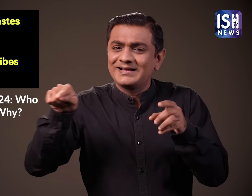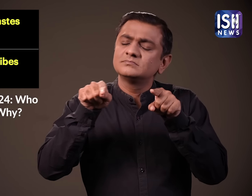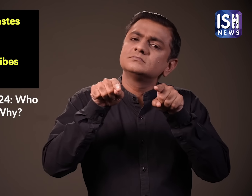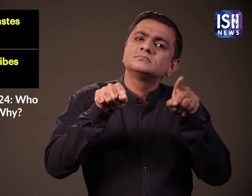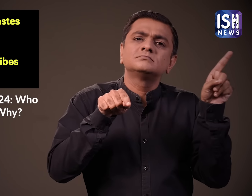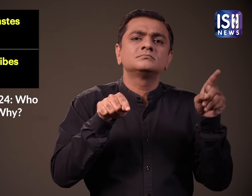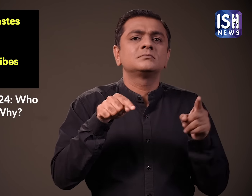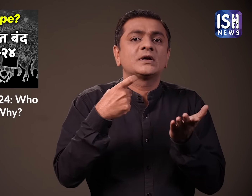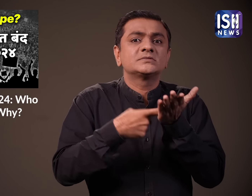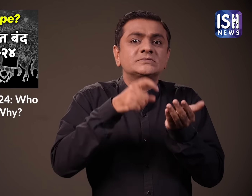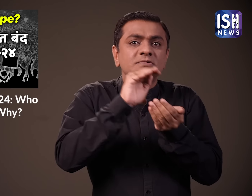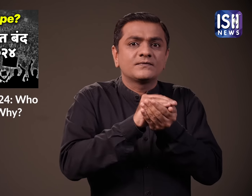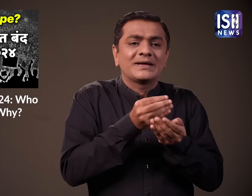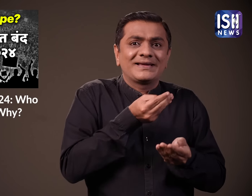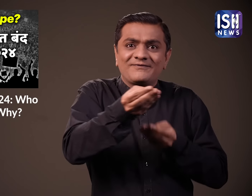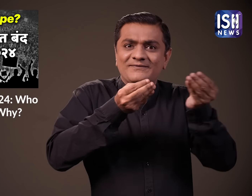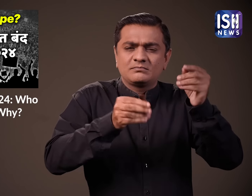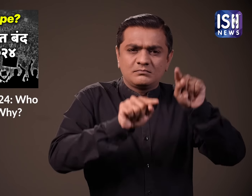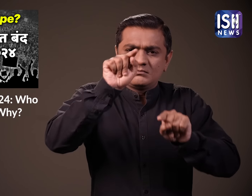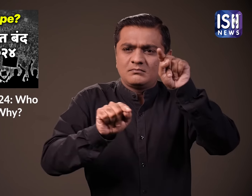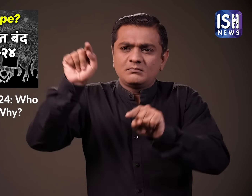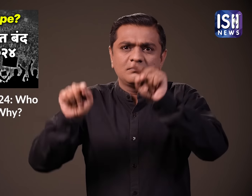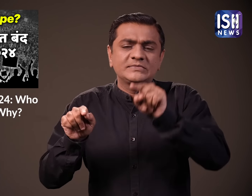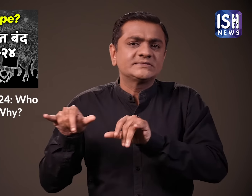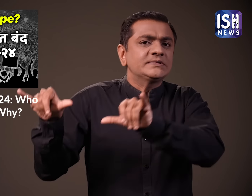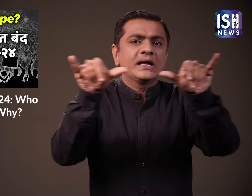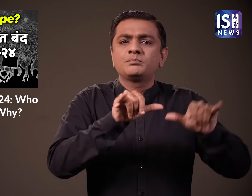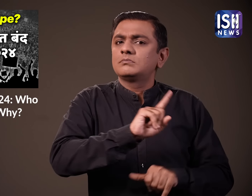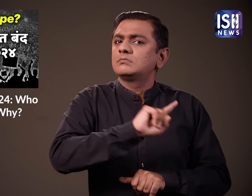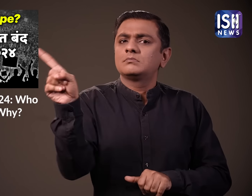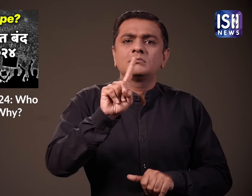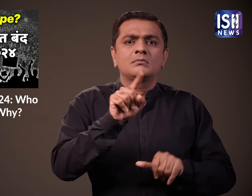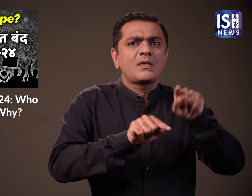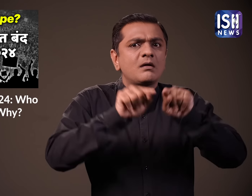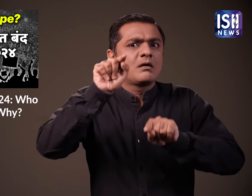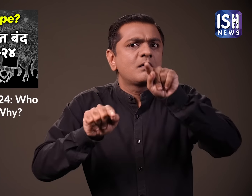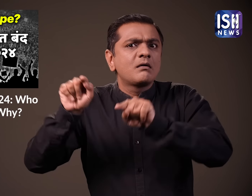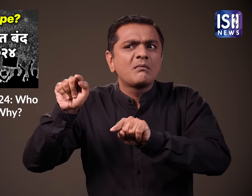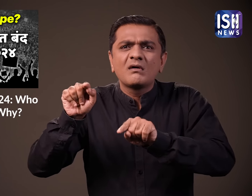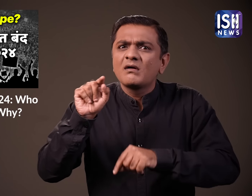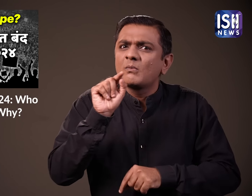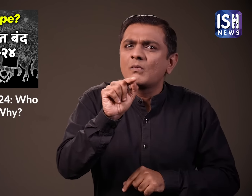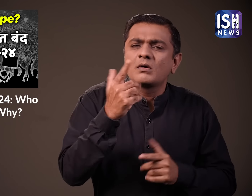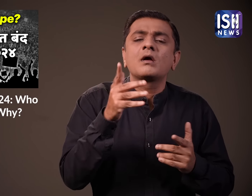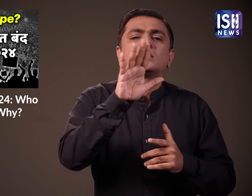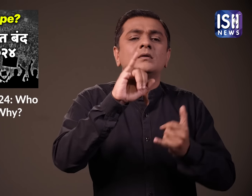SC और ST समूह को और उप परगिगृत करने की बात कही उन्होंने